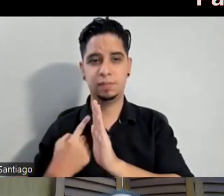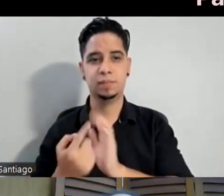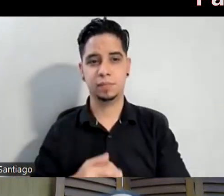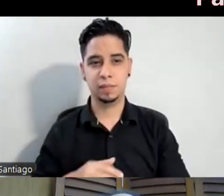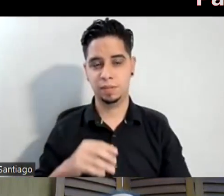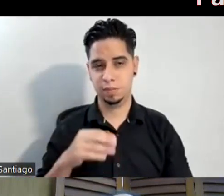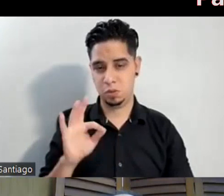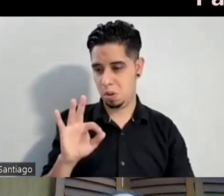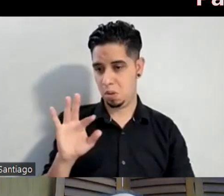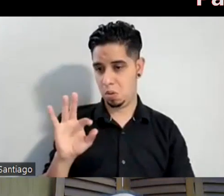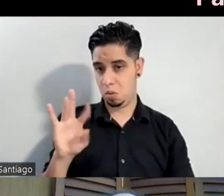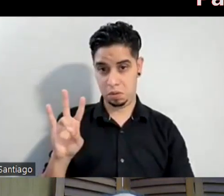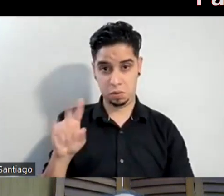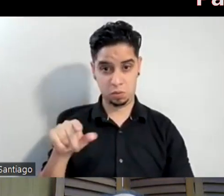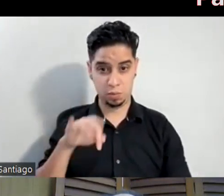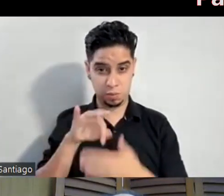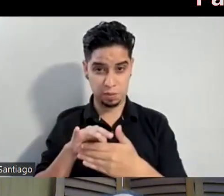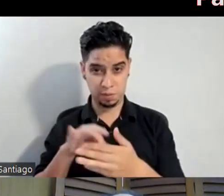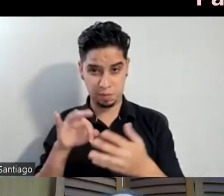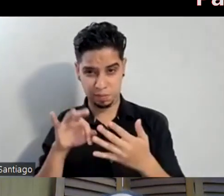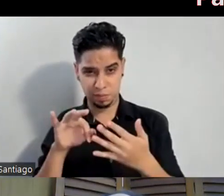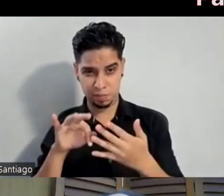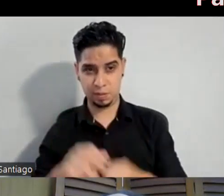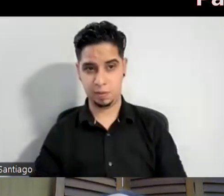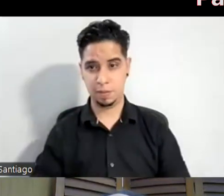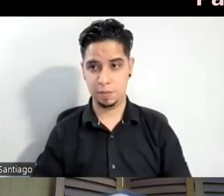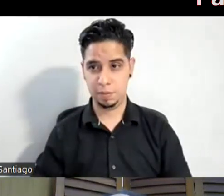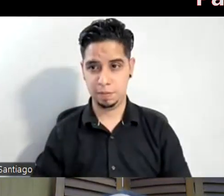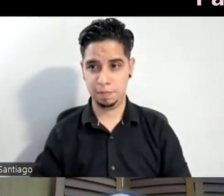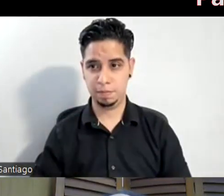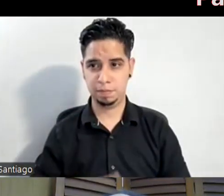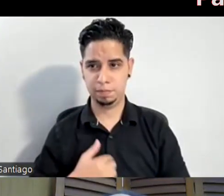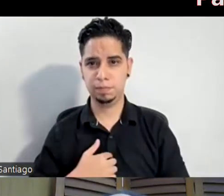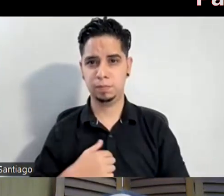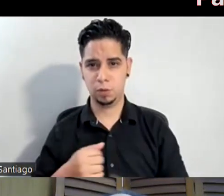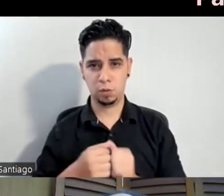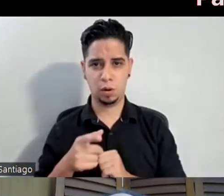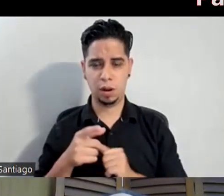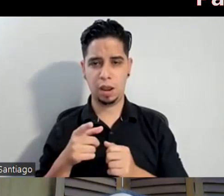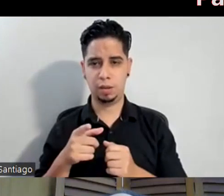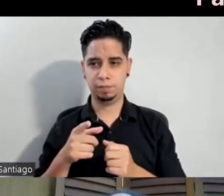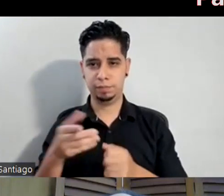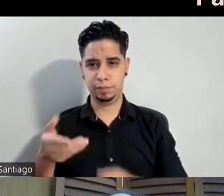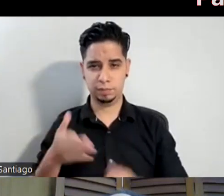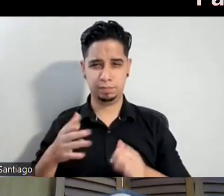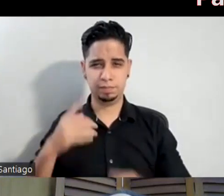Ok. Tú votas fue en 97. ¿Joselo? Yo me voy con nuestra invitada. Yo pienso también que fue en 97. Ok.